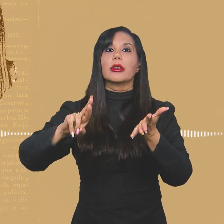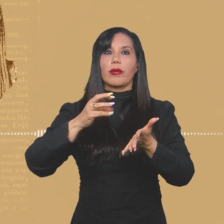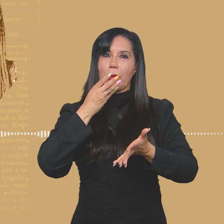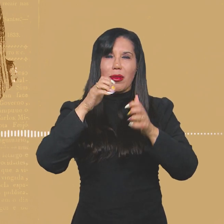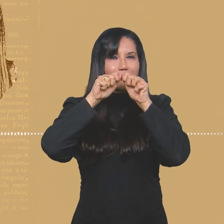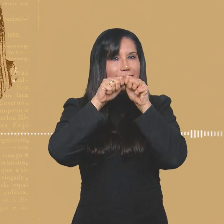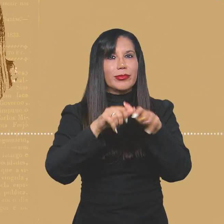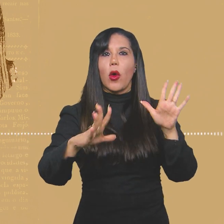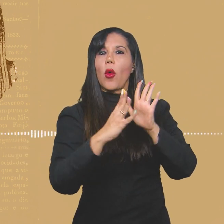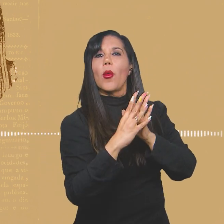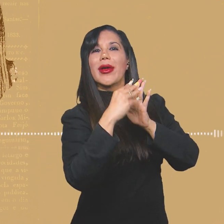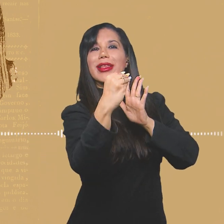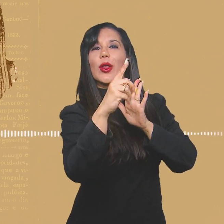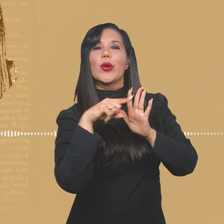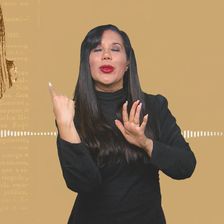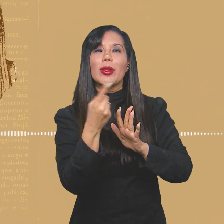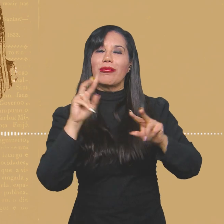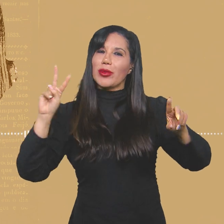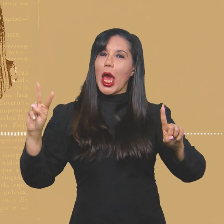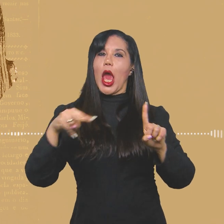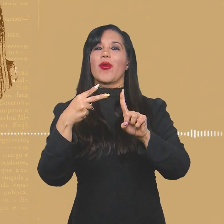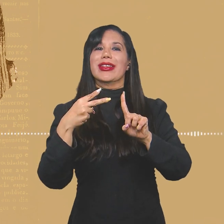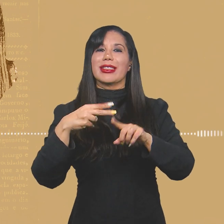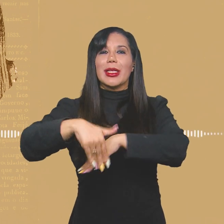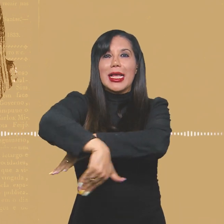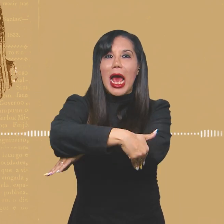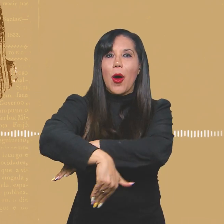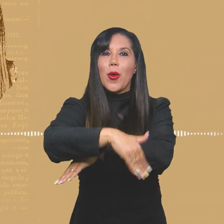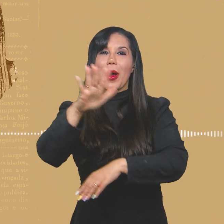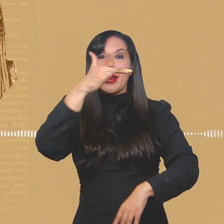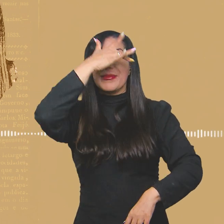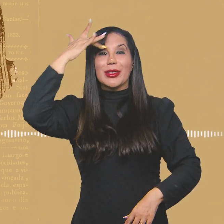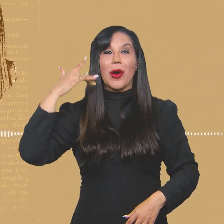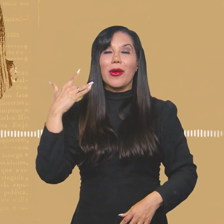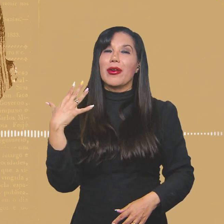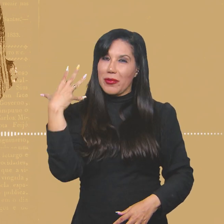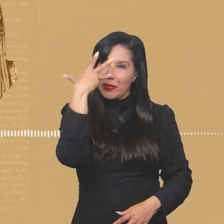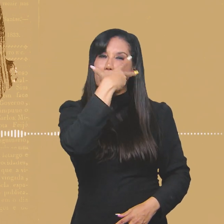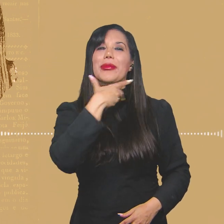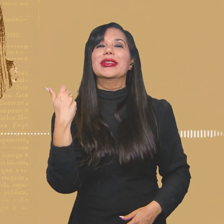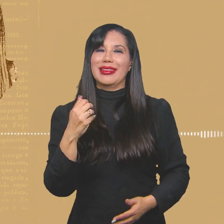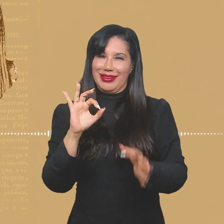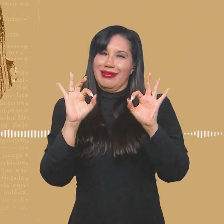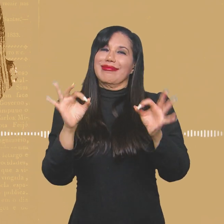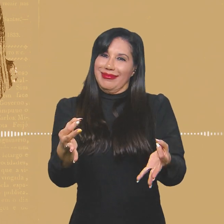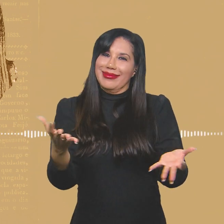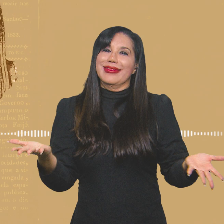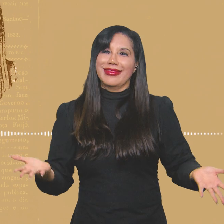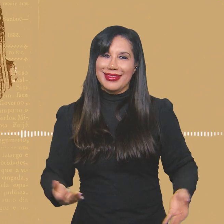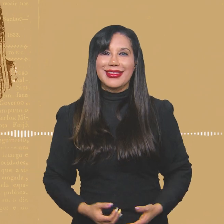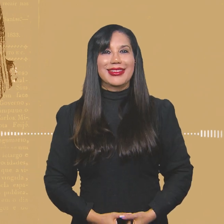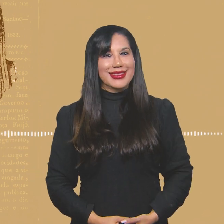vitrine. A gente passou a ser reconhecido na rua, pelas pessoas. Foi muito bonito, sabe?